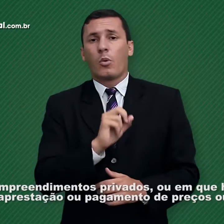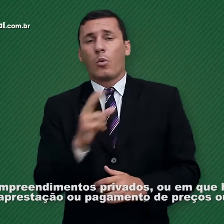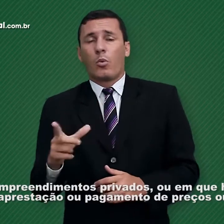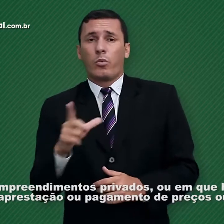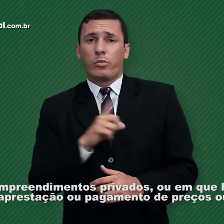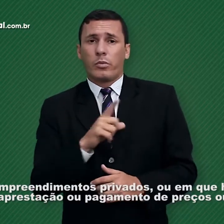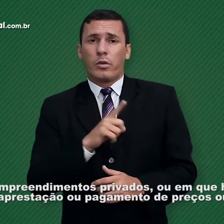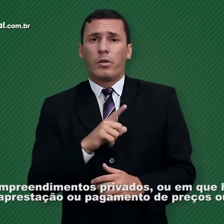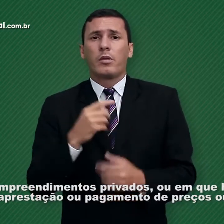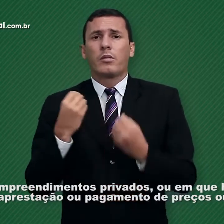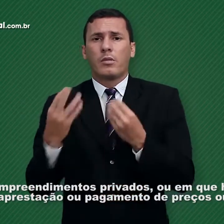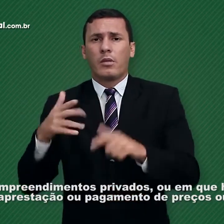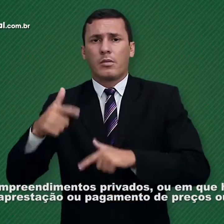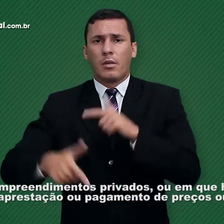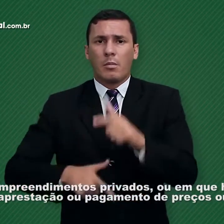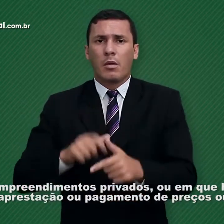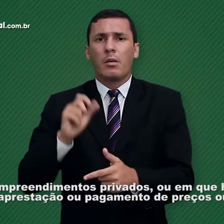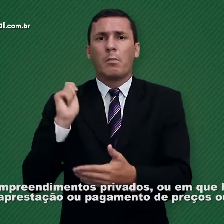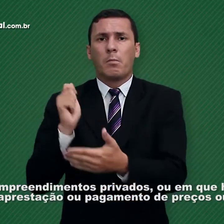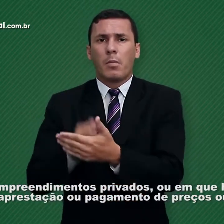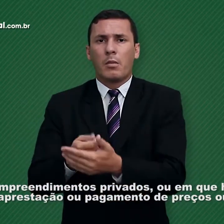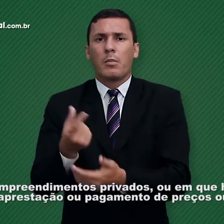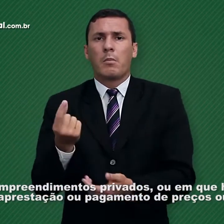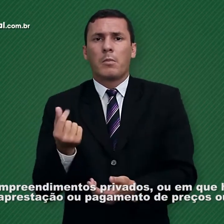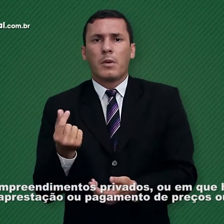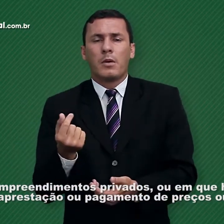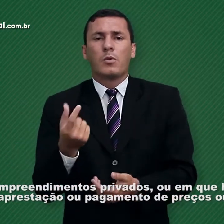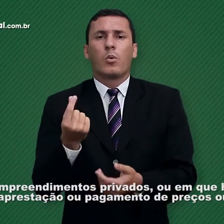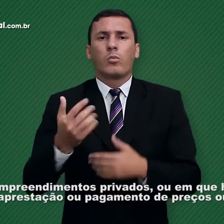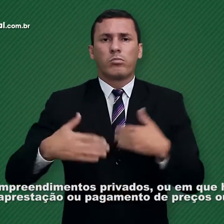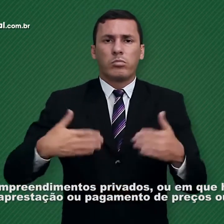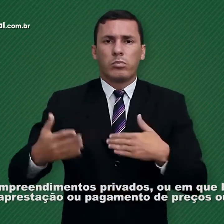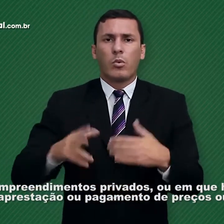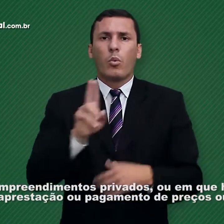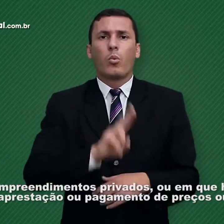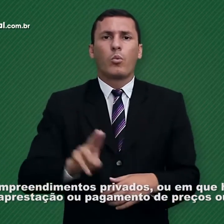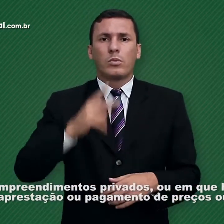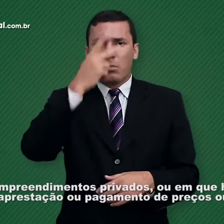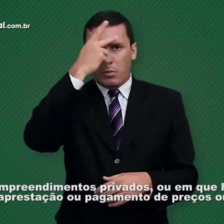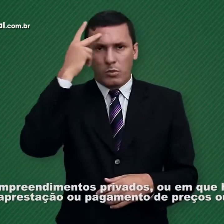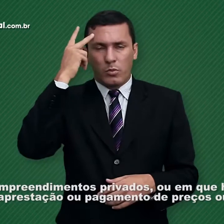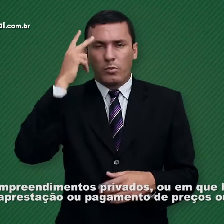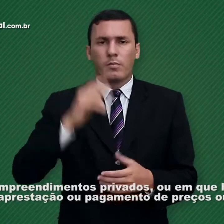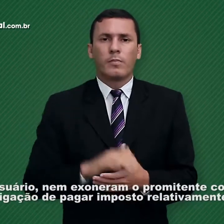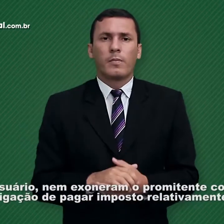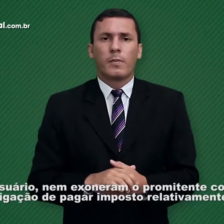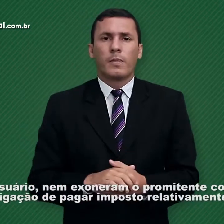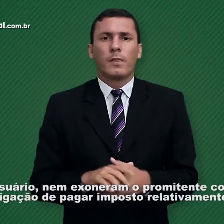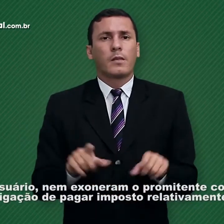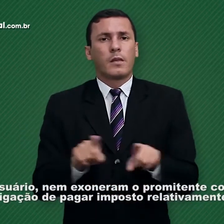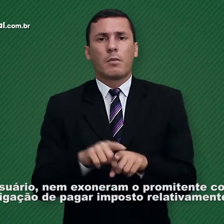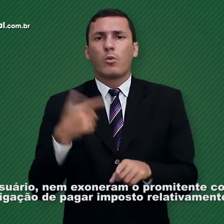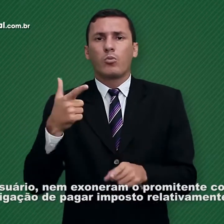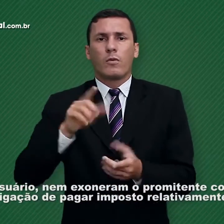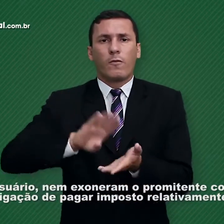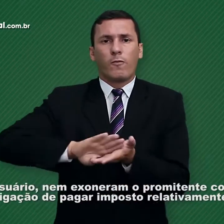privados ou em que haja contraprestação ou pagamento de preços ou tarifas pelo usuário Nem